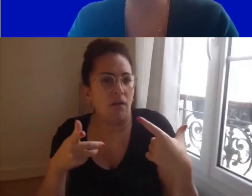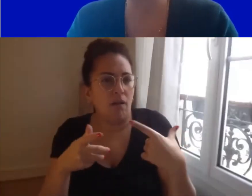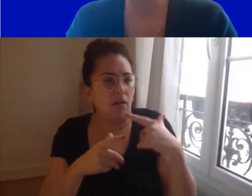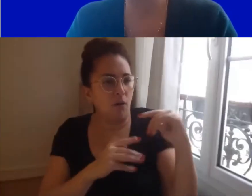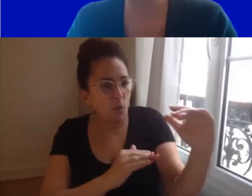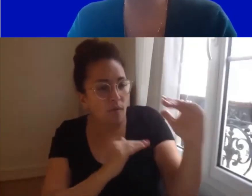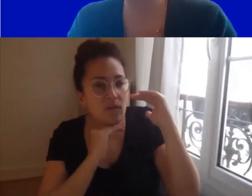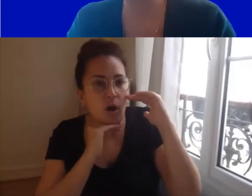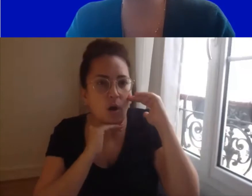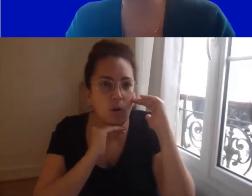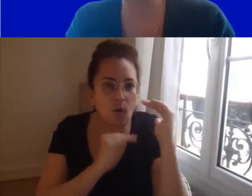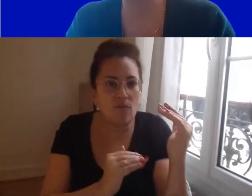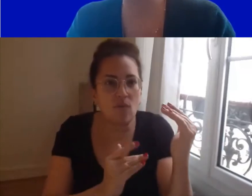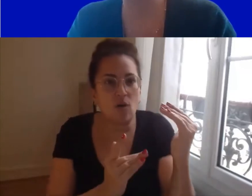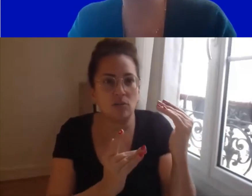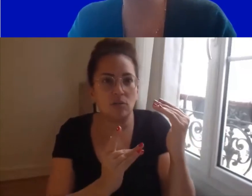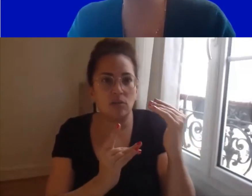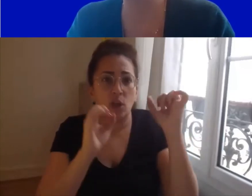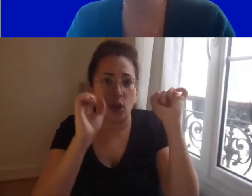possibles à travers